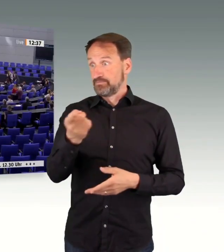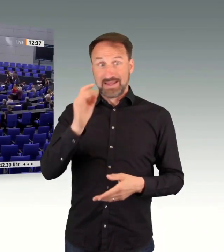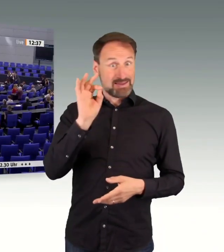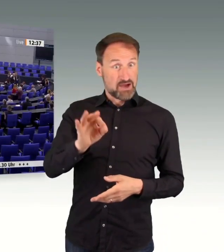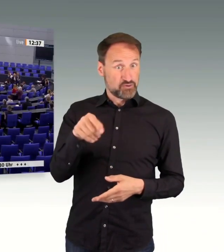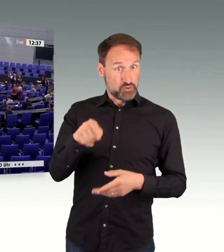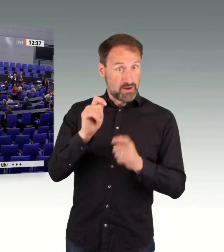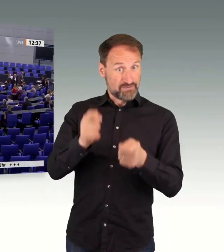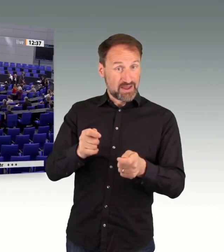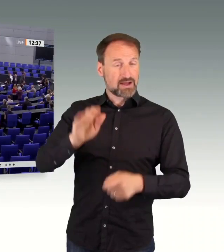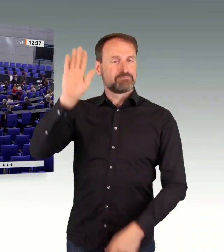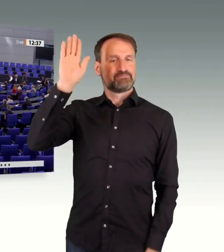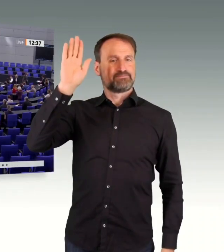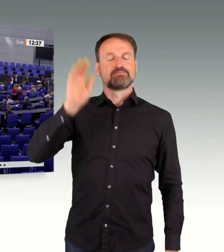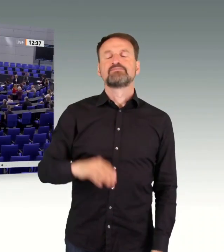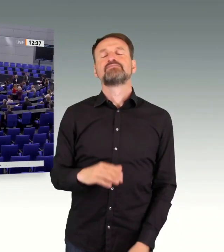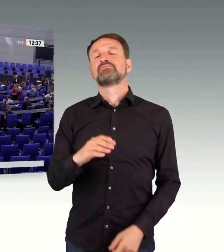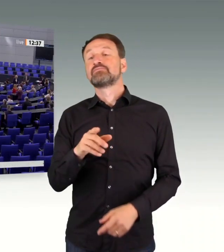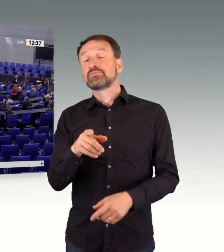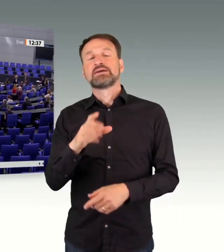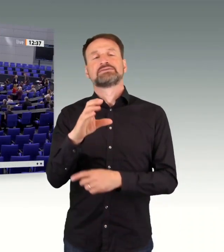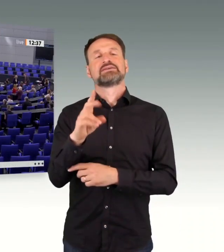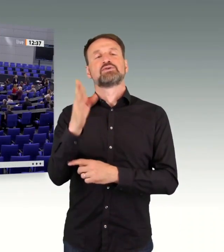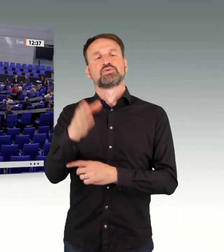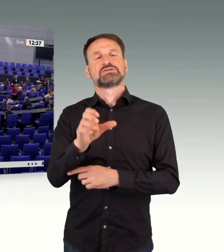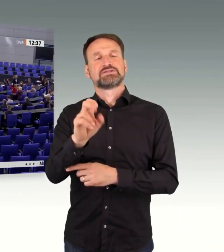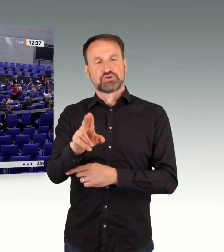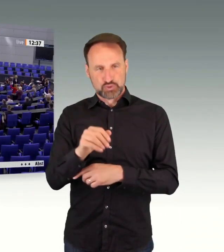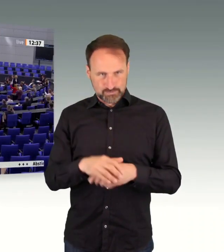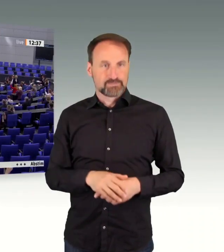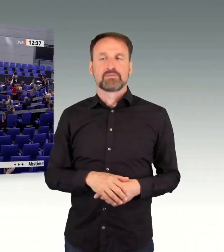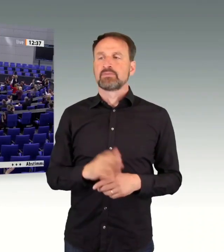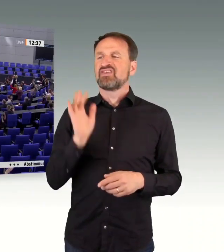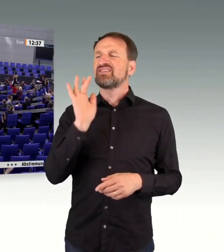Die CDU und CSU-Fraktion. Wer stimmt dagegen?